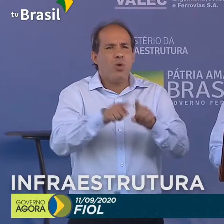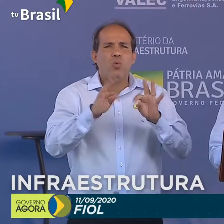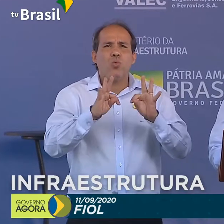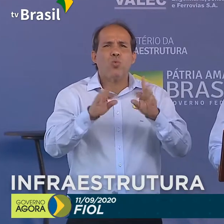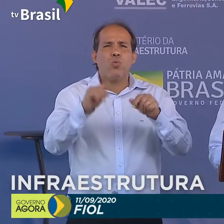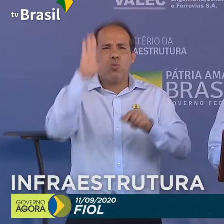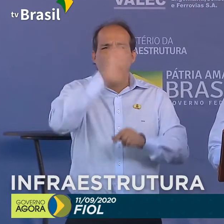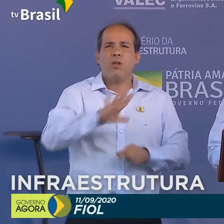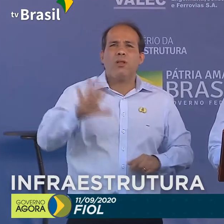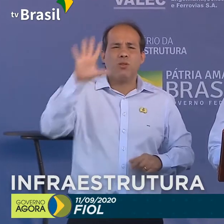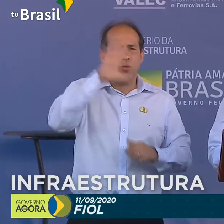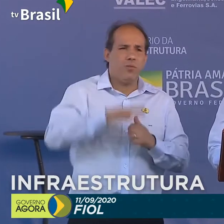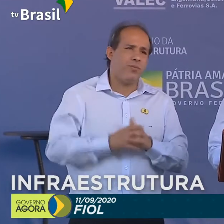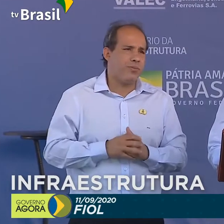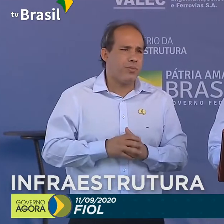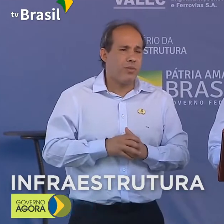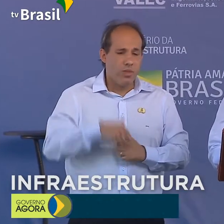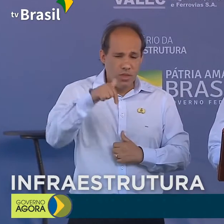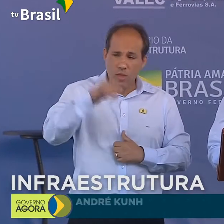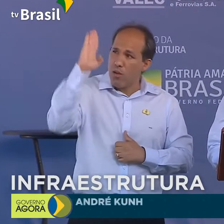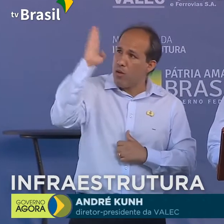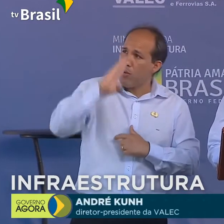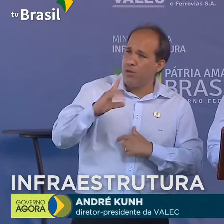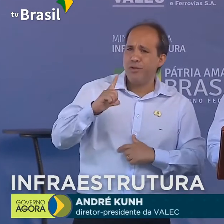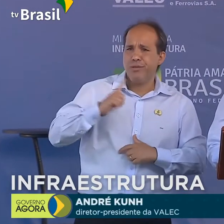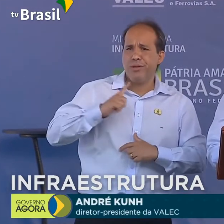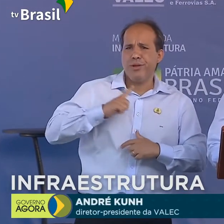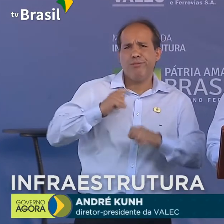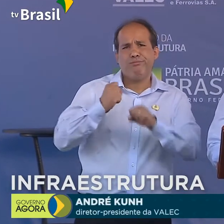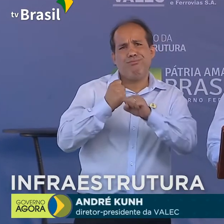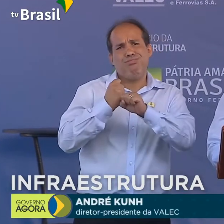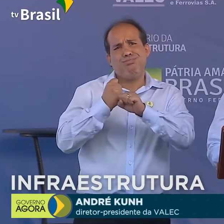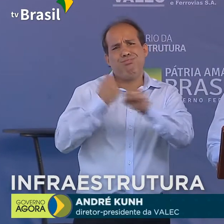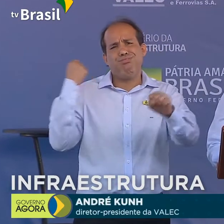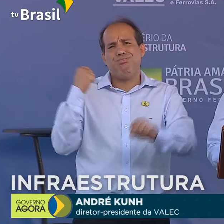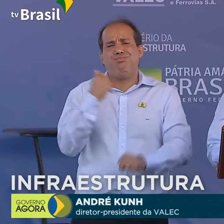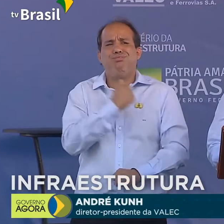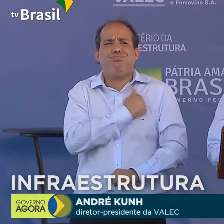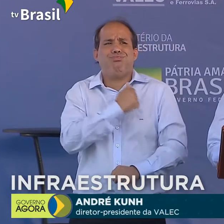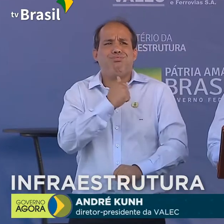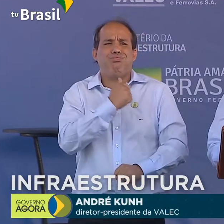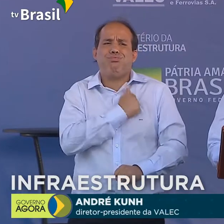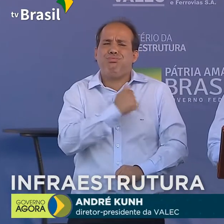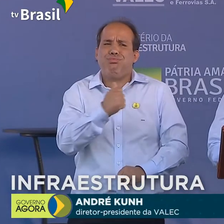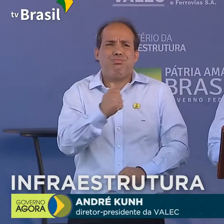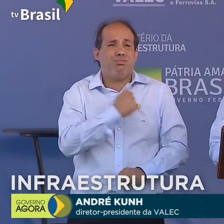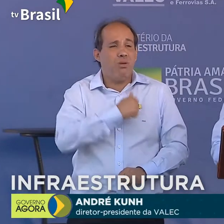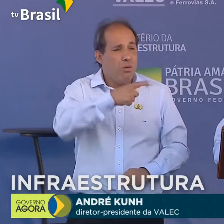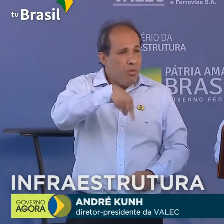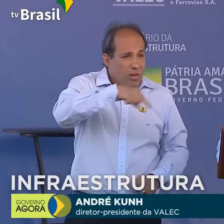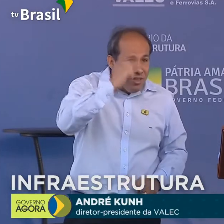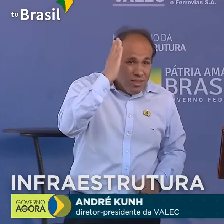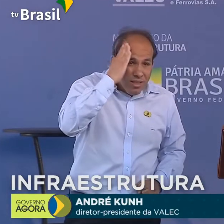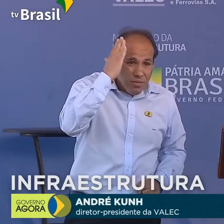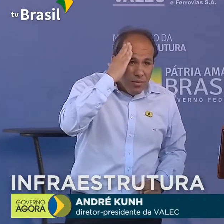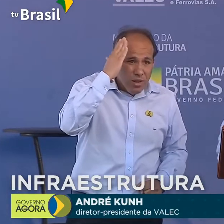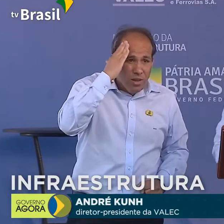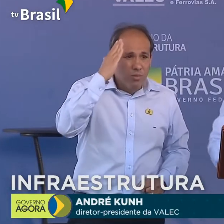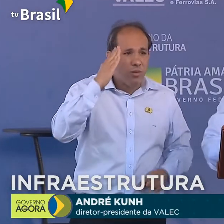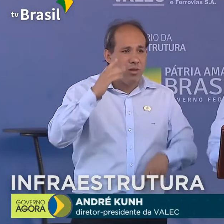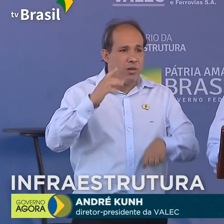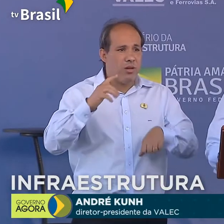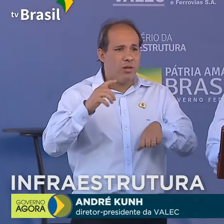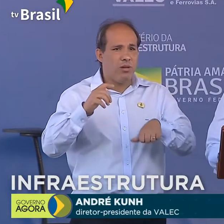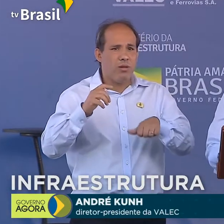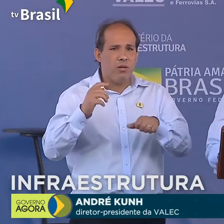O Brasil é um país de dimensões continentais. Nós sabemos que, a partir do momento que eu tenho que